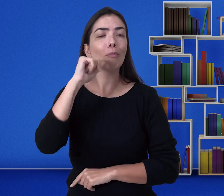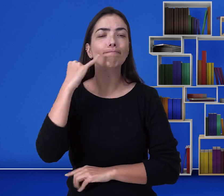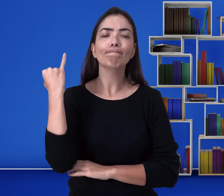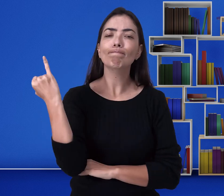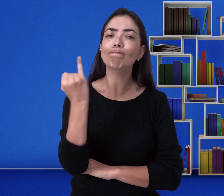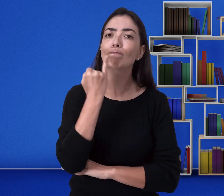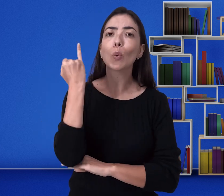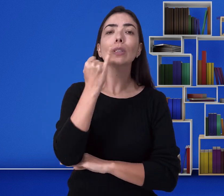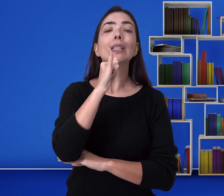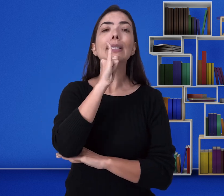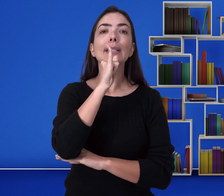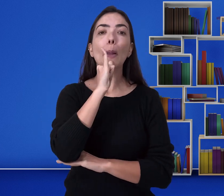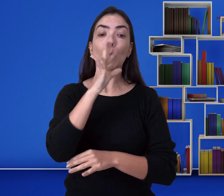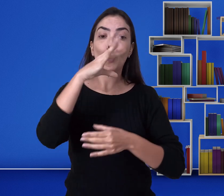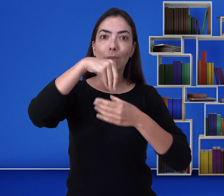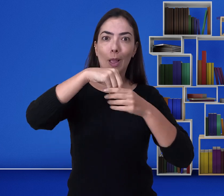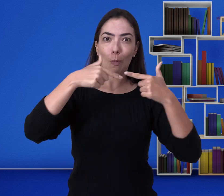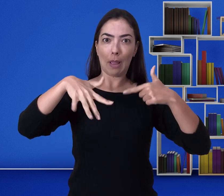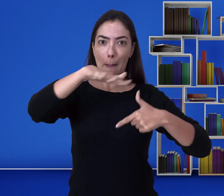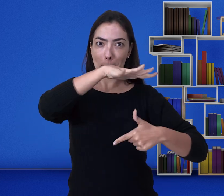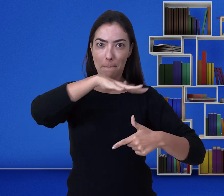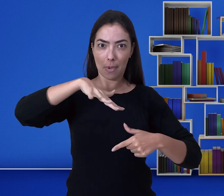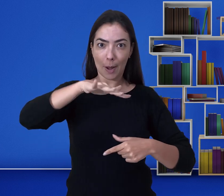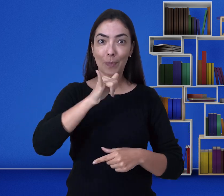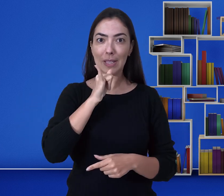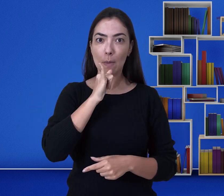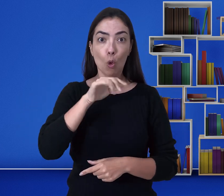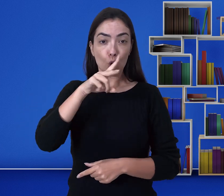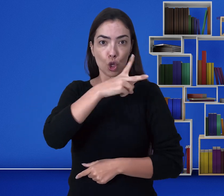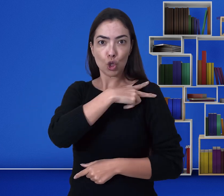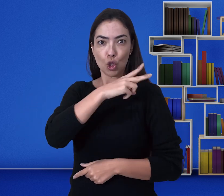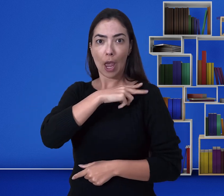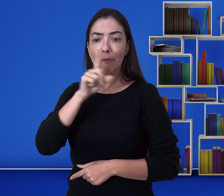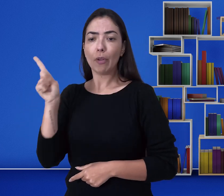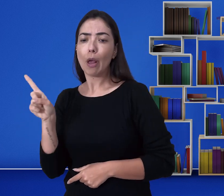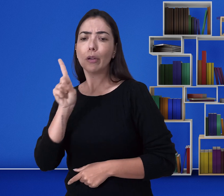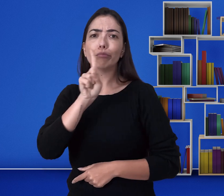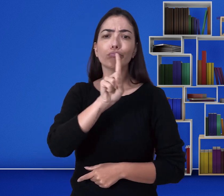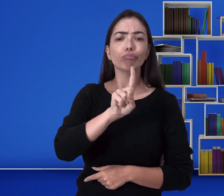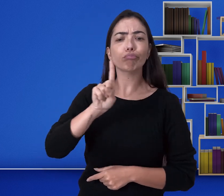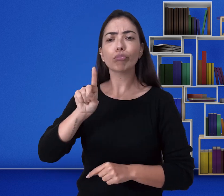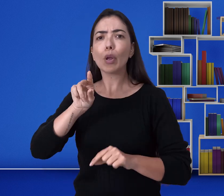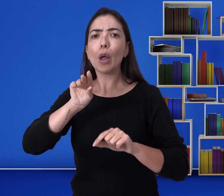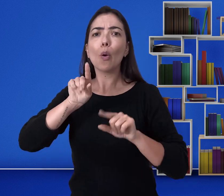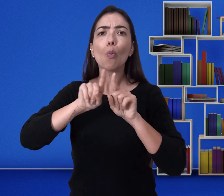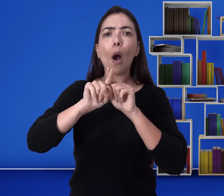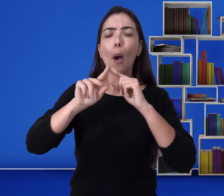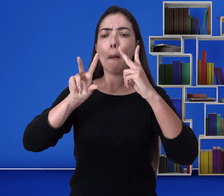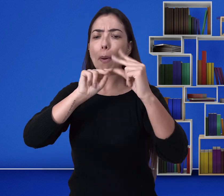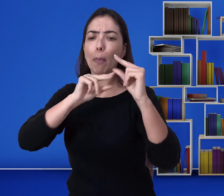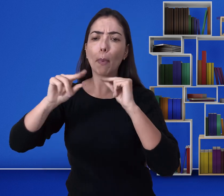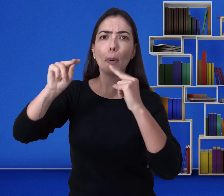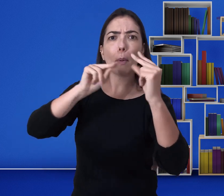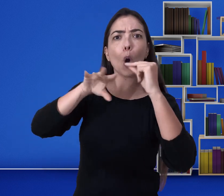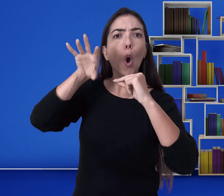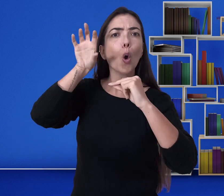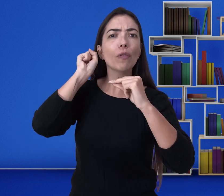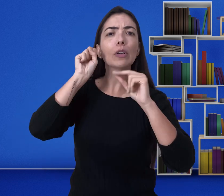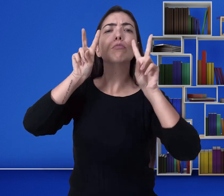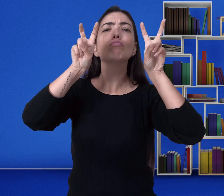passando alguma informação, alguma informação grave ou importante, que o surdo esteja